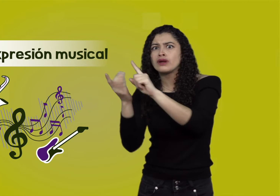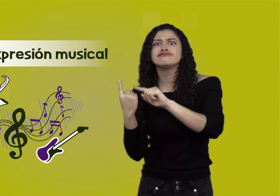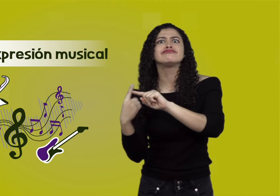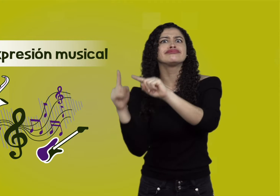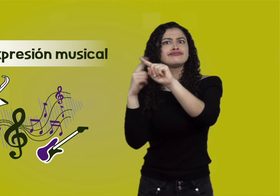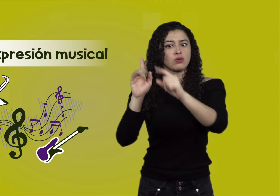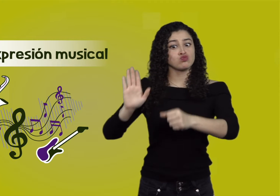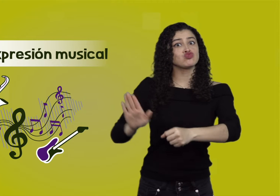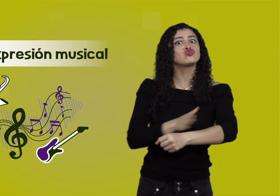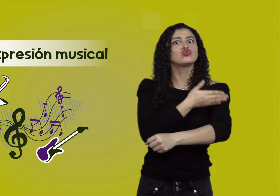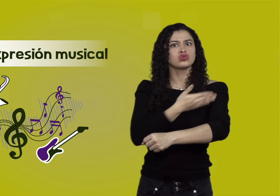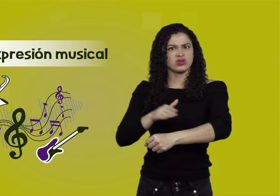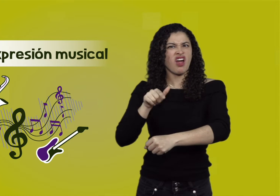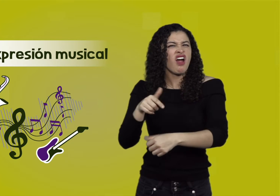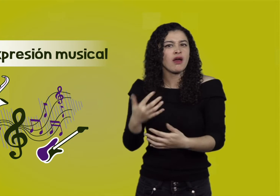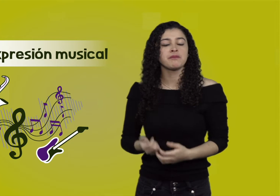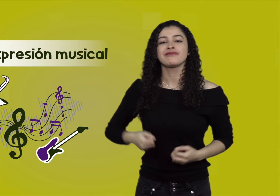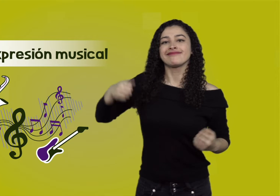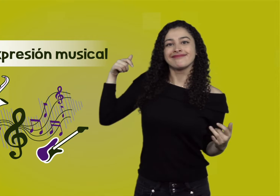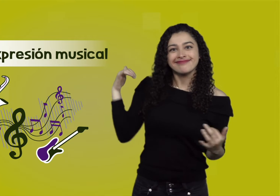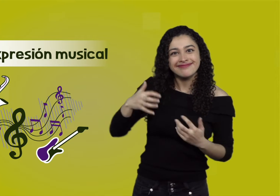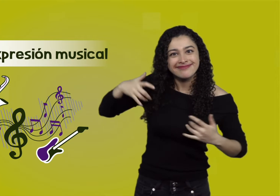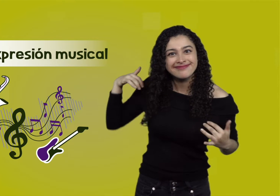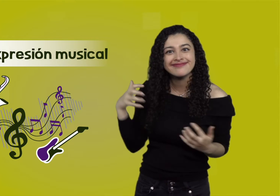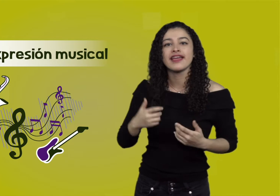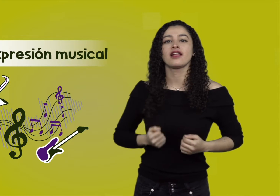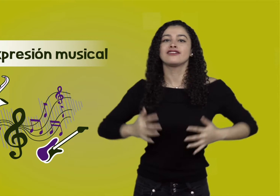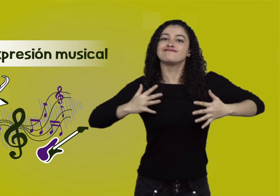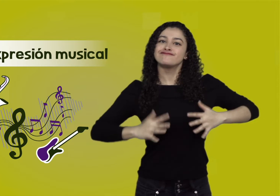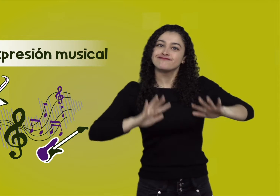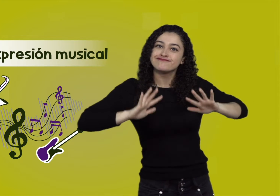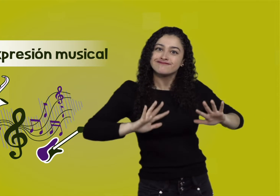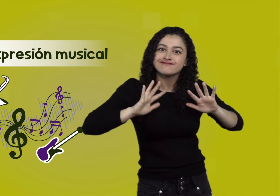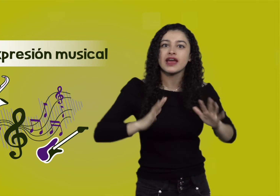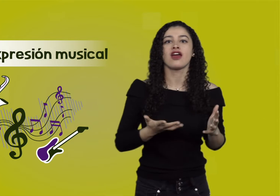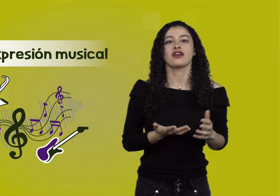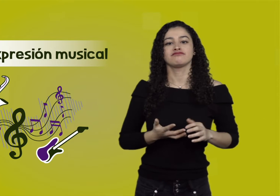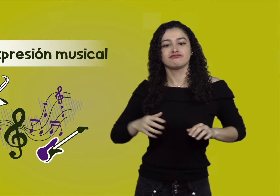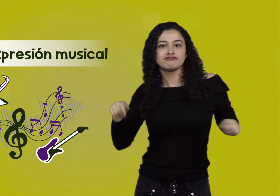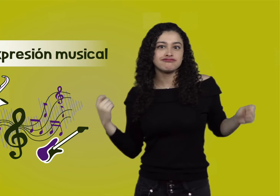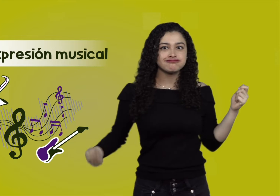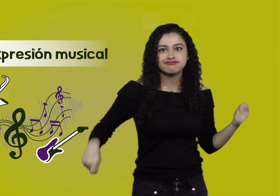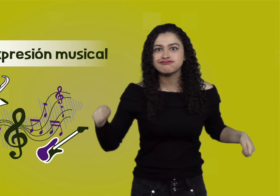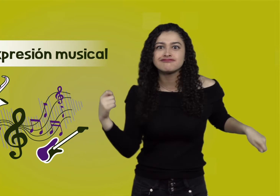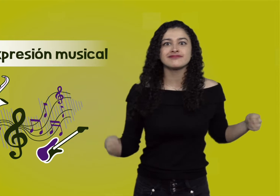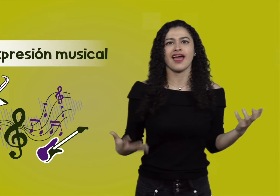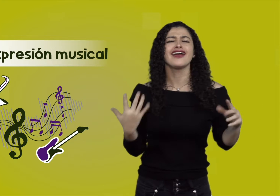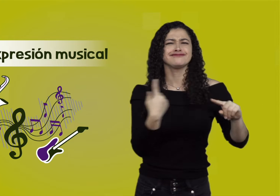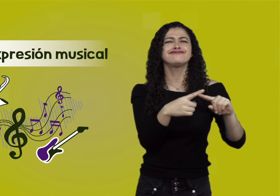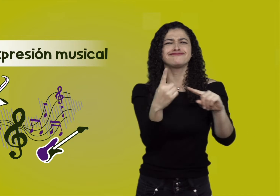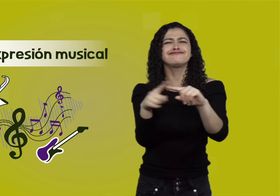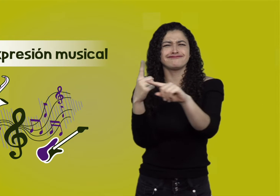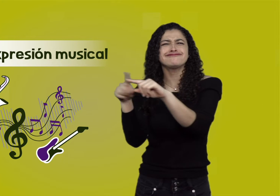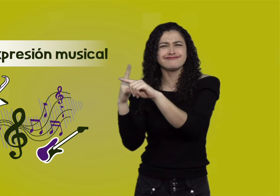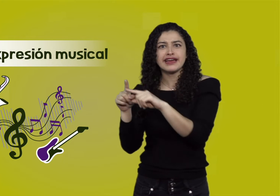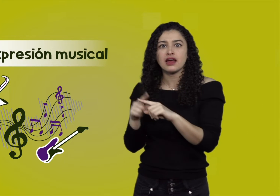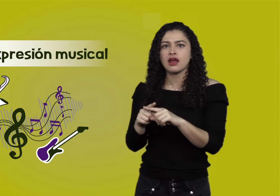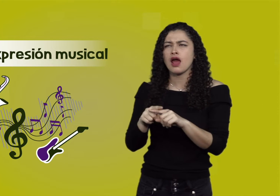que tenemos en nuestro país, expresada a través de ritmos como el vallenato, mapalé, cumbia y otros